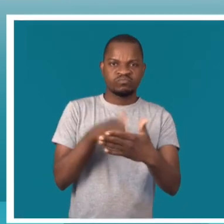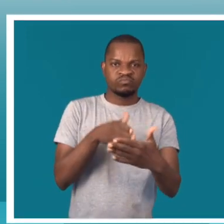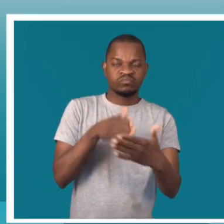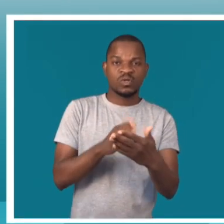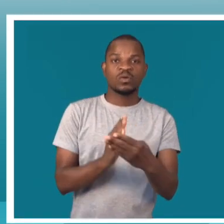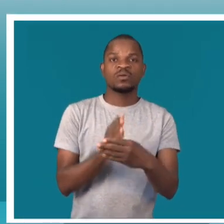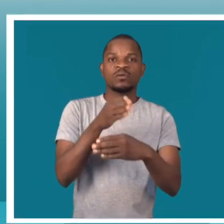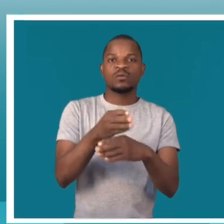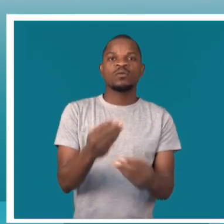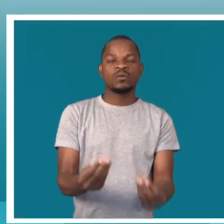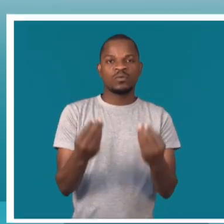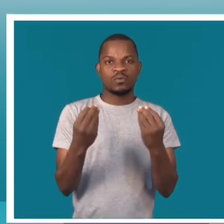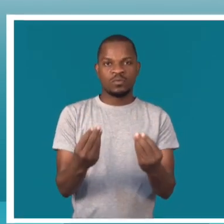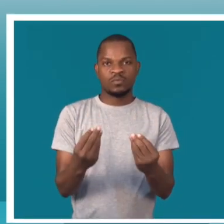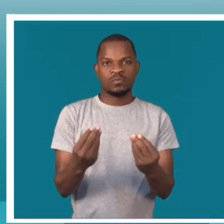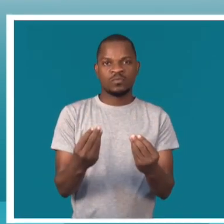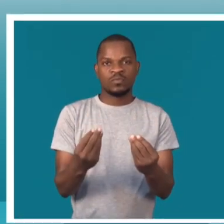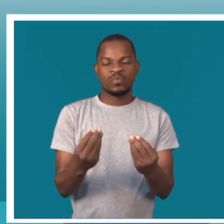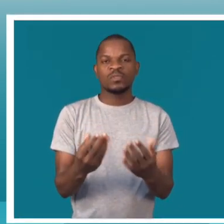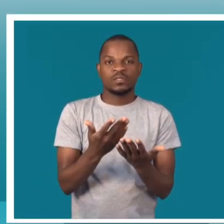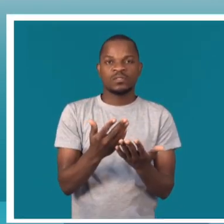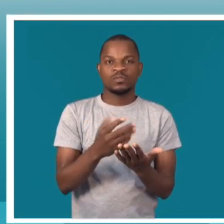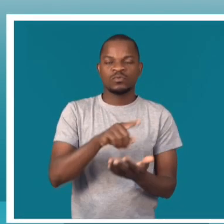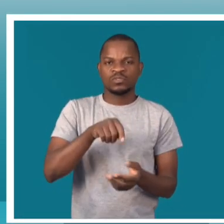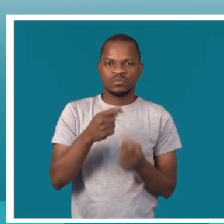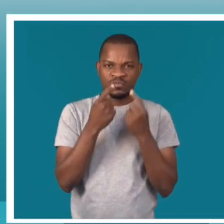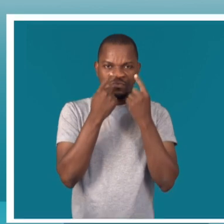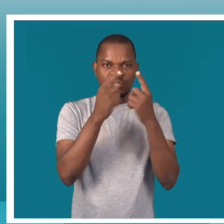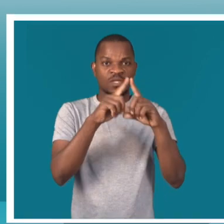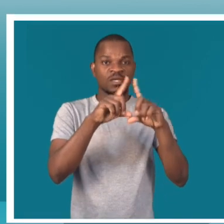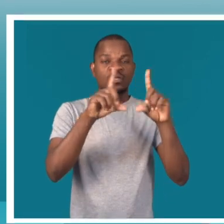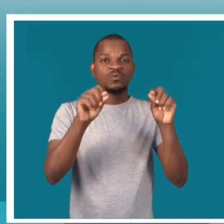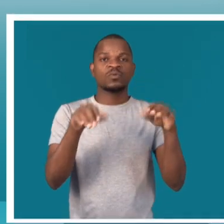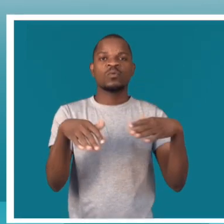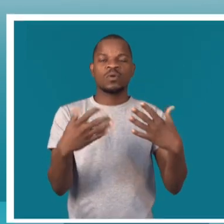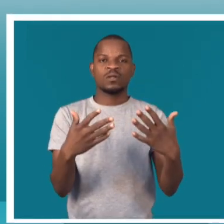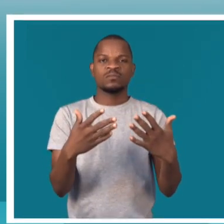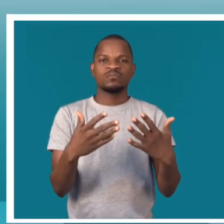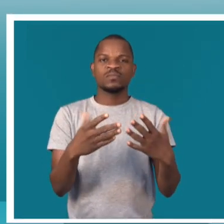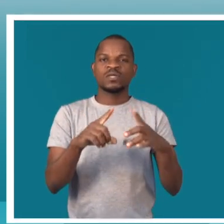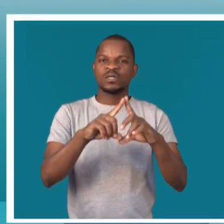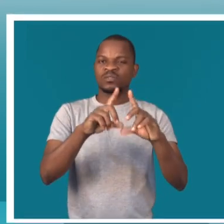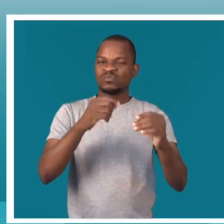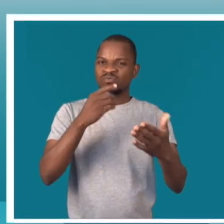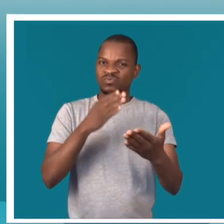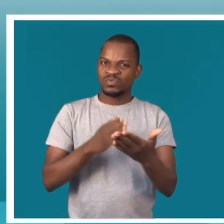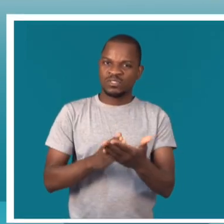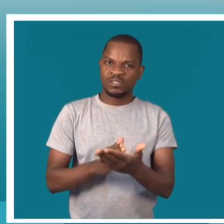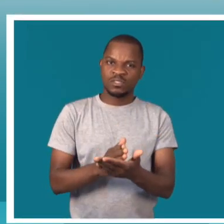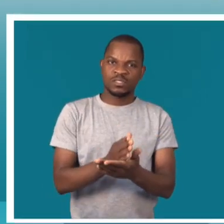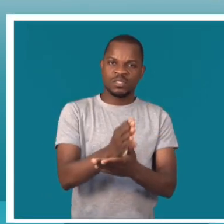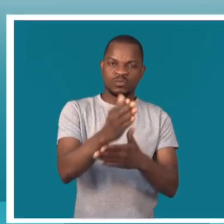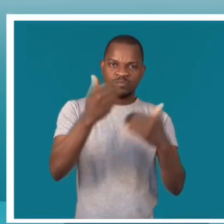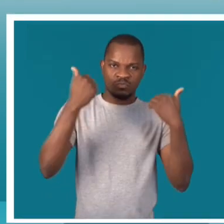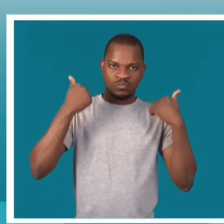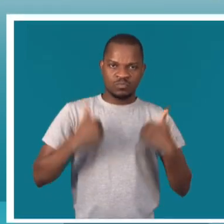enfrentamento do problema. Estamos a olhar para uma perspectiva de direitos, os direitos que